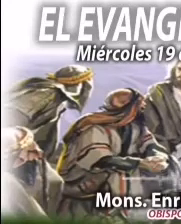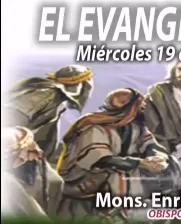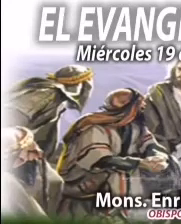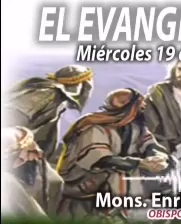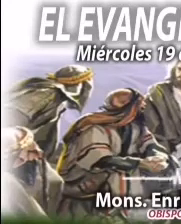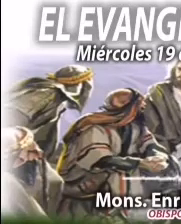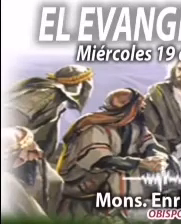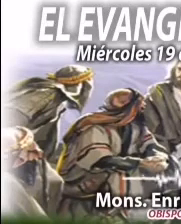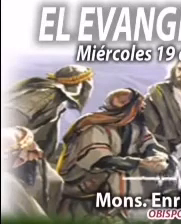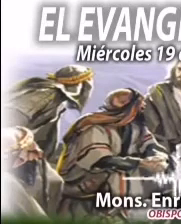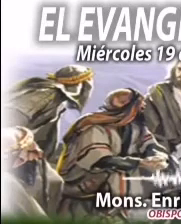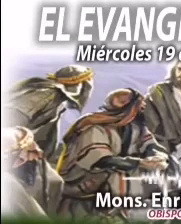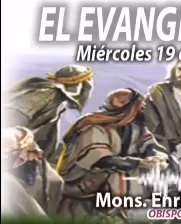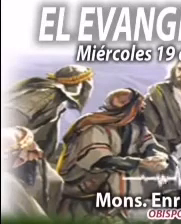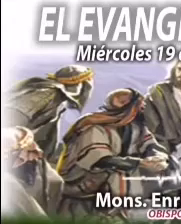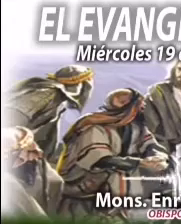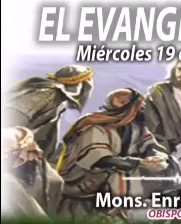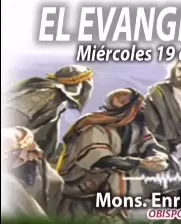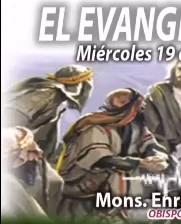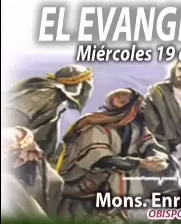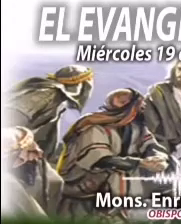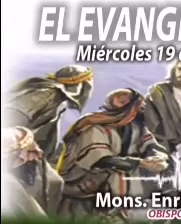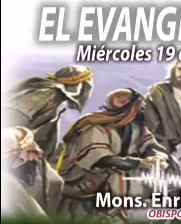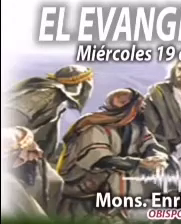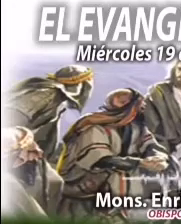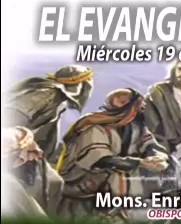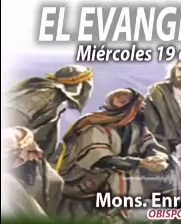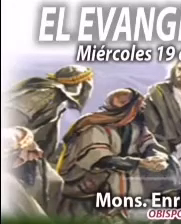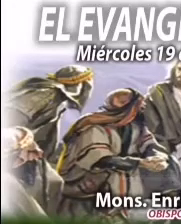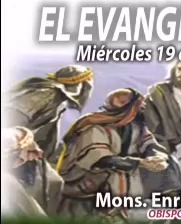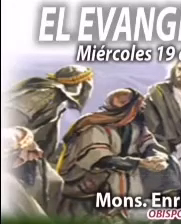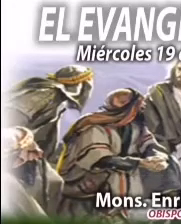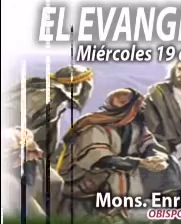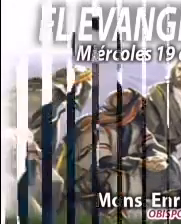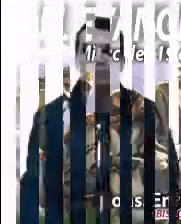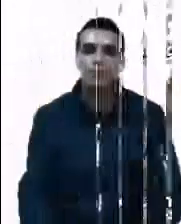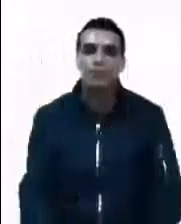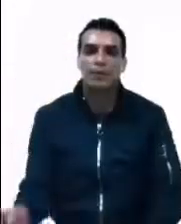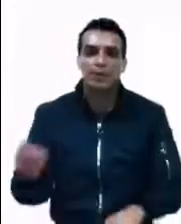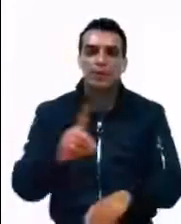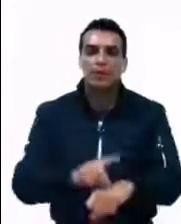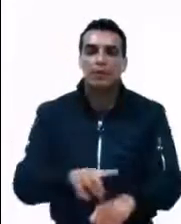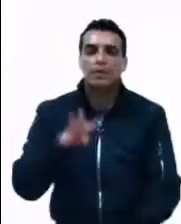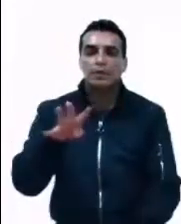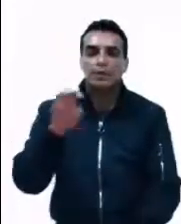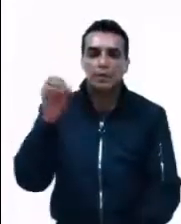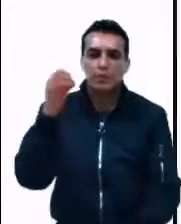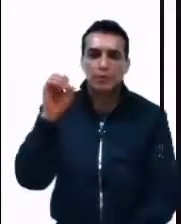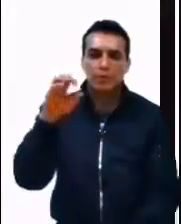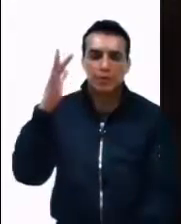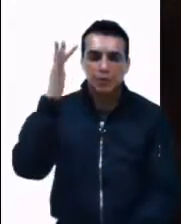Alimentame, sáname, acompáñame. 19 de